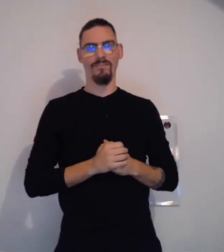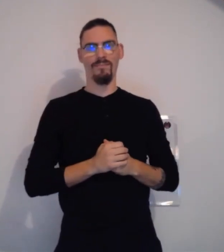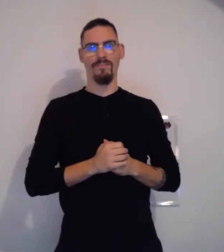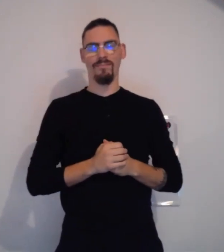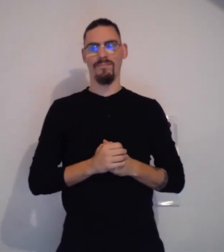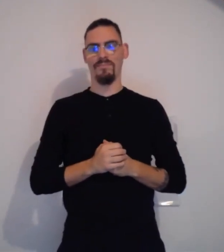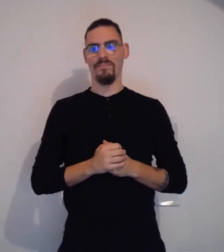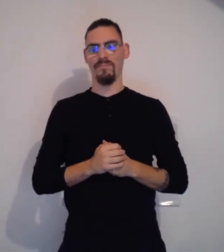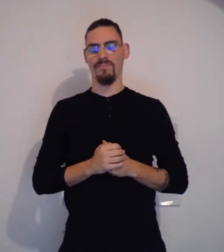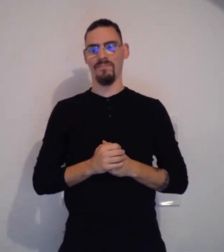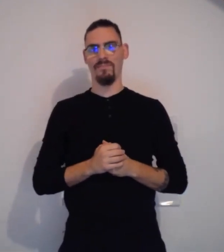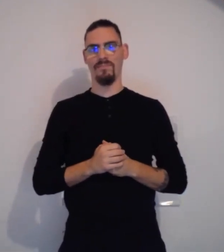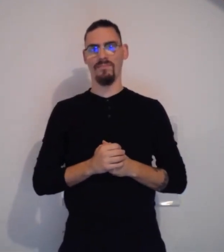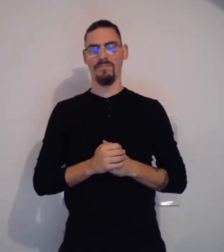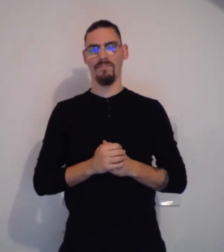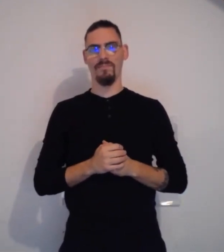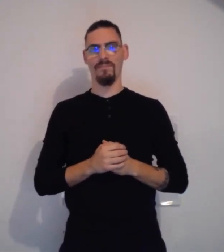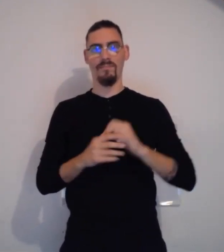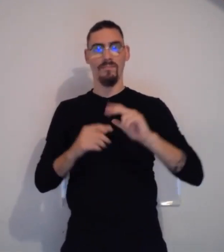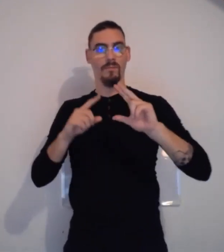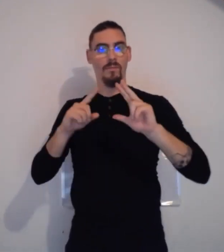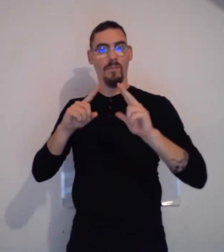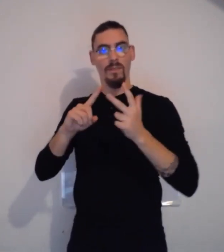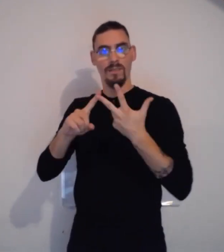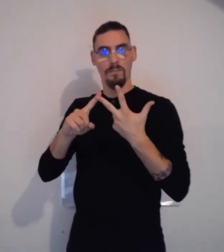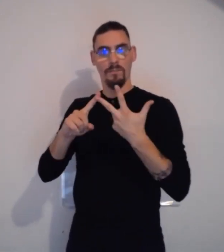Vous voyez ? À l'extérieur. On montre notre main.